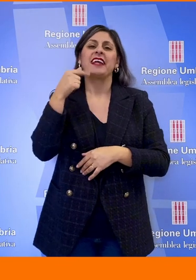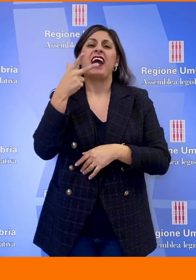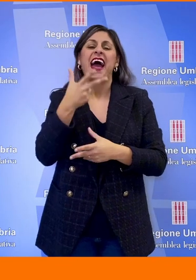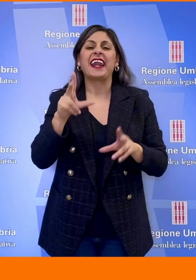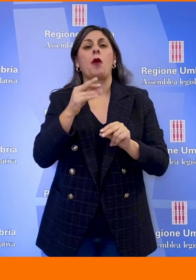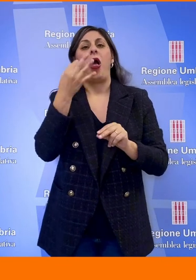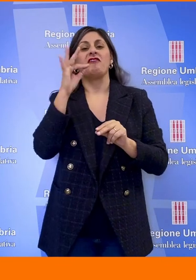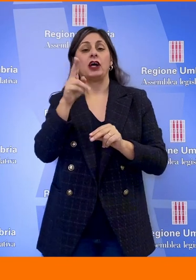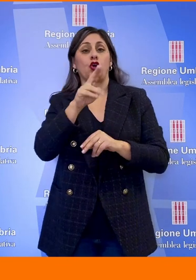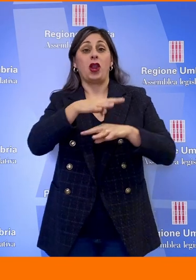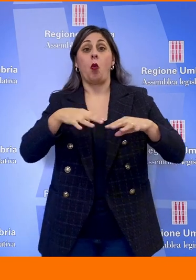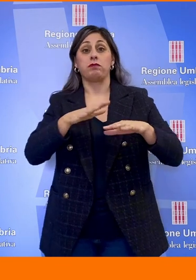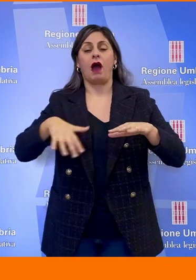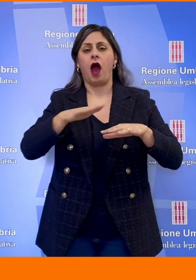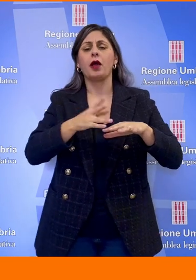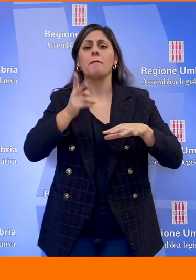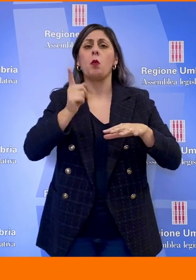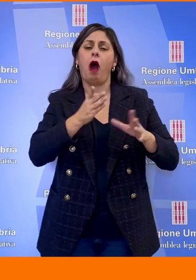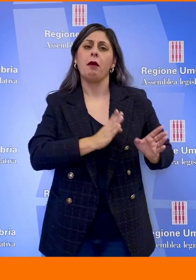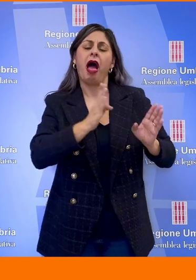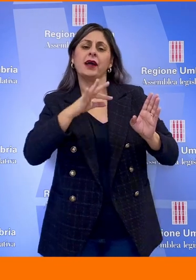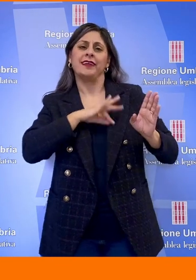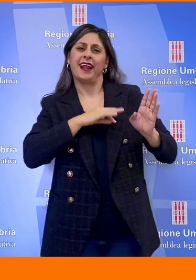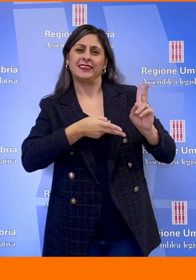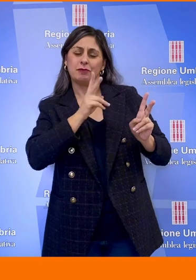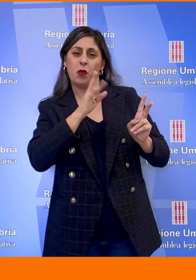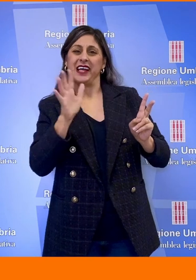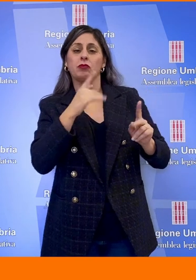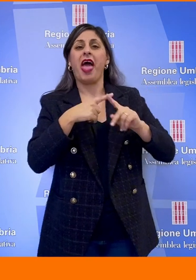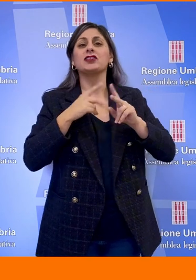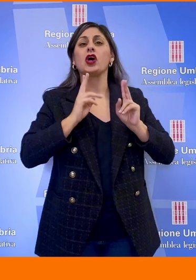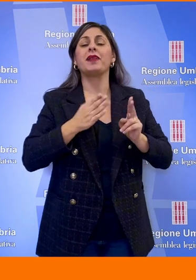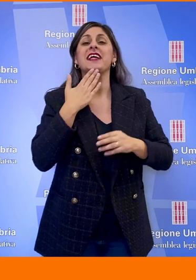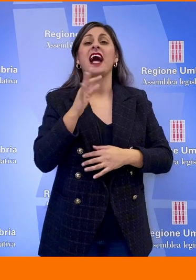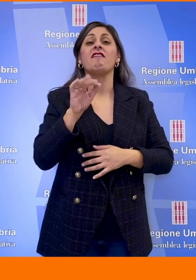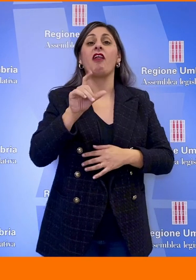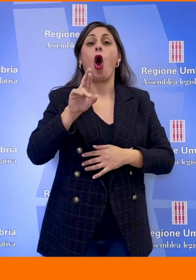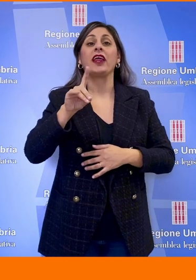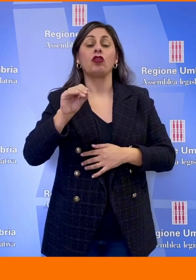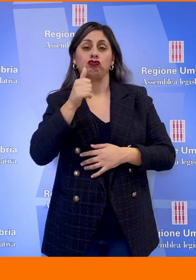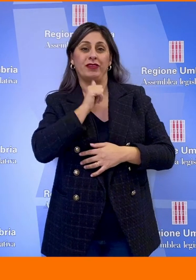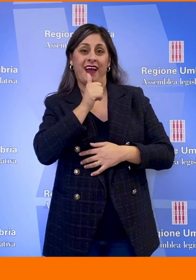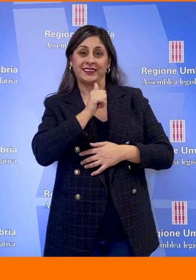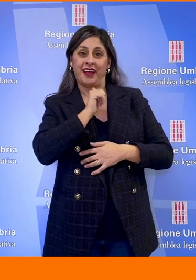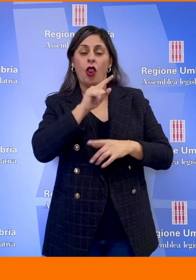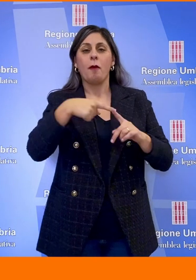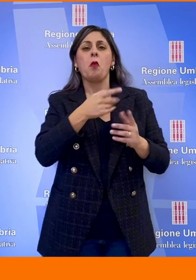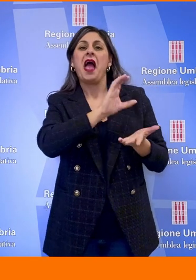soprattutto per edifici di particolare interesse come l'ex ospedale di San Florido a Città di Castello e per investimenti sul polo chimico